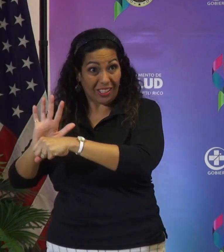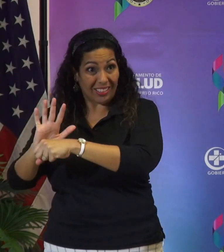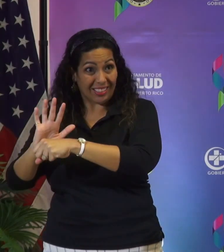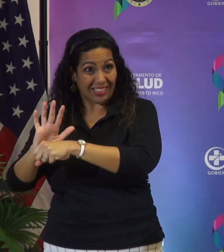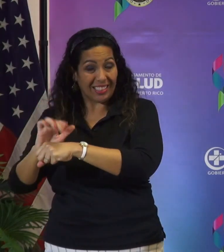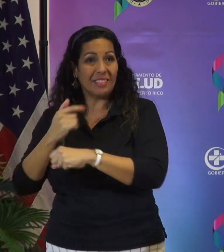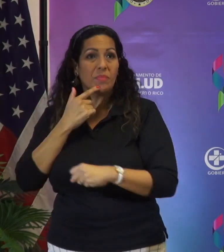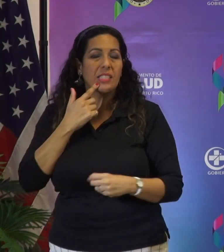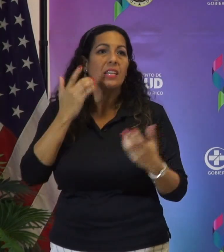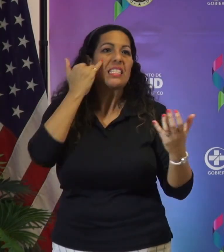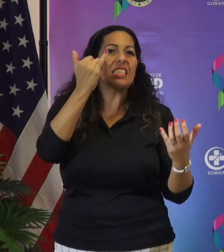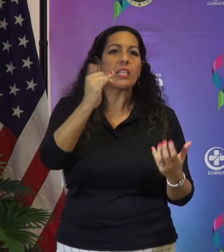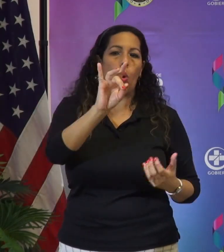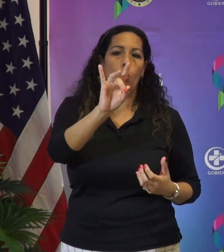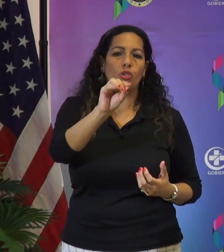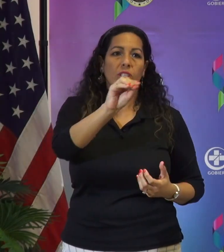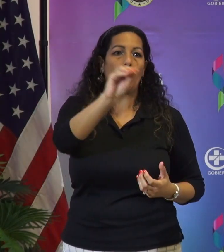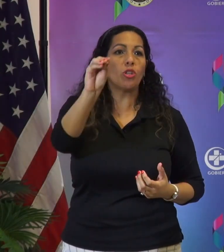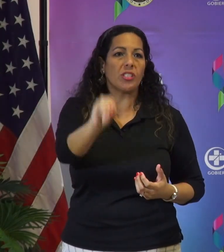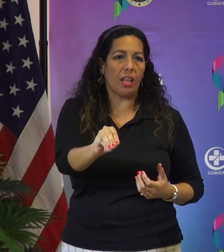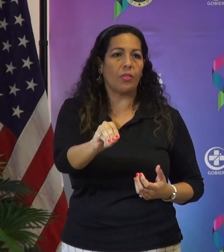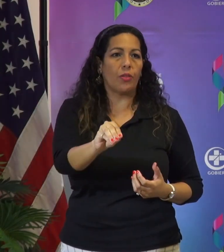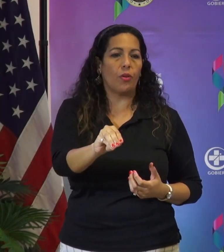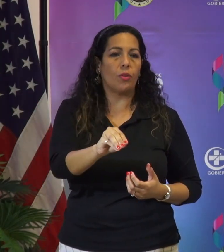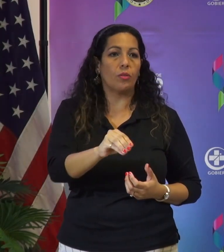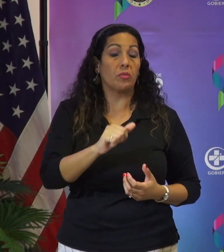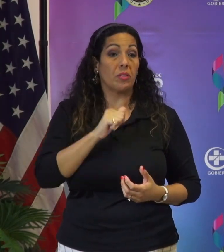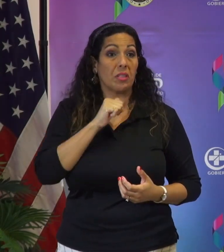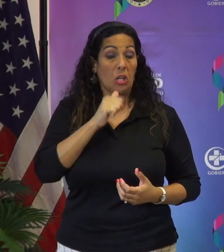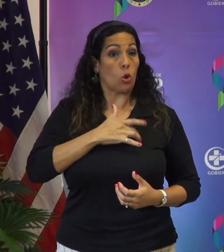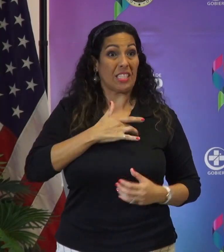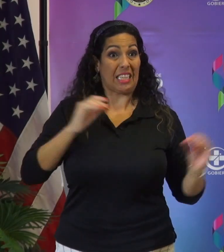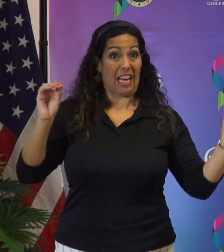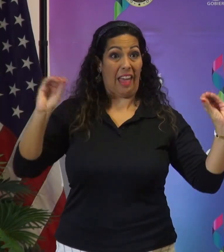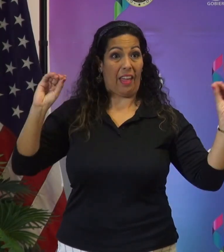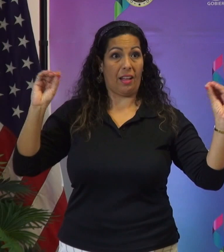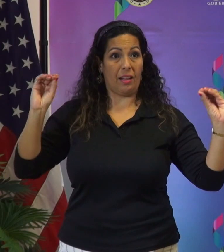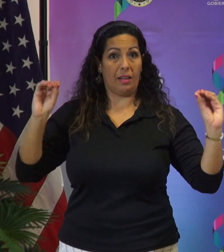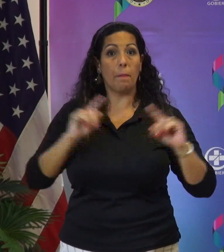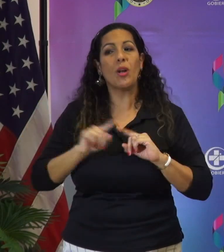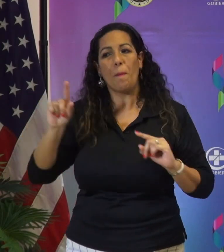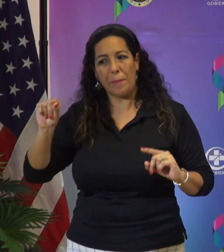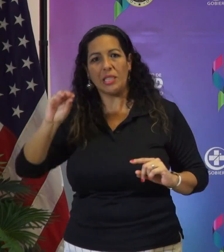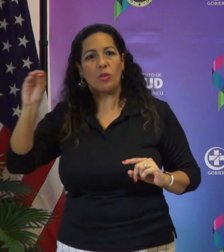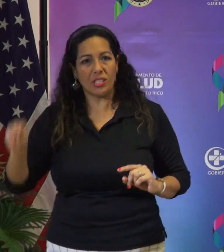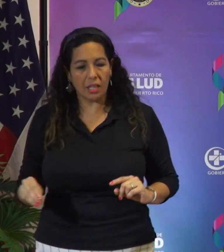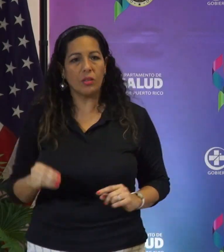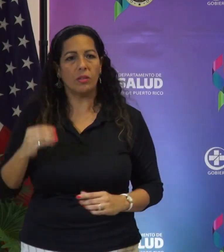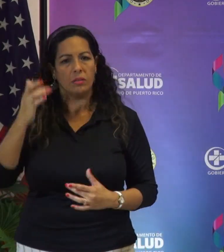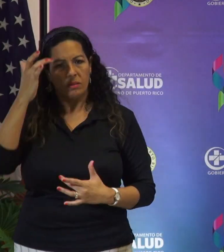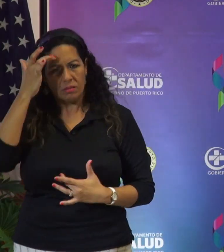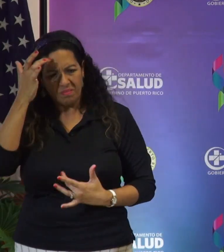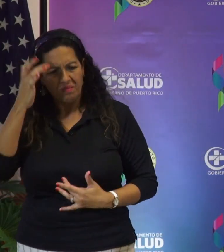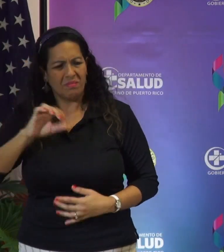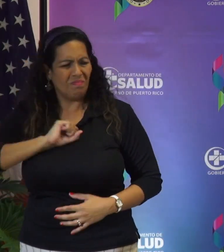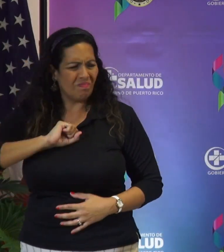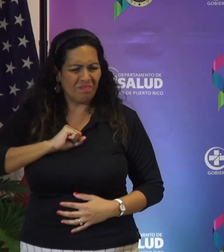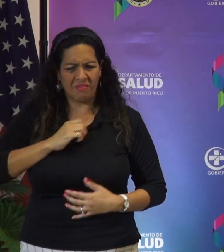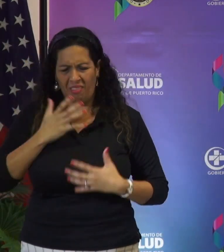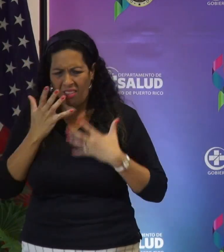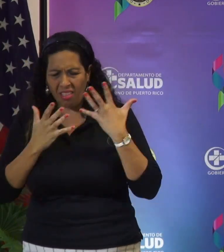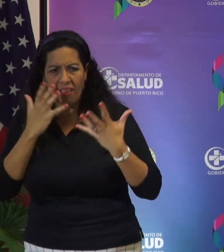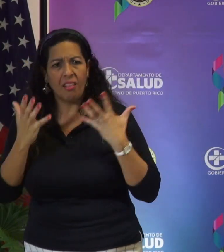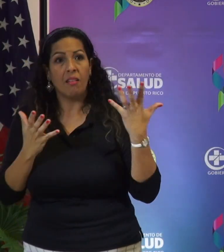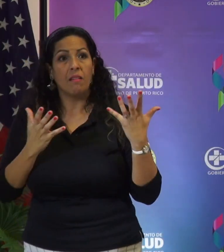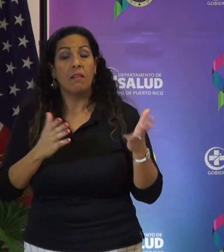dicho que un 80% de los pacientes iban a ser asintomáticos, un 20% iban a presentar algún síntoma levea moderado y algún por ciento que iba a terminar